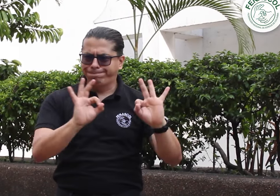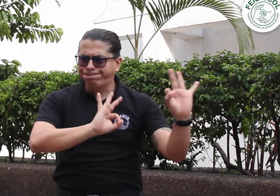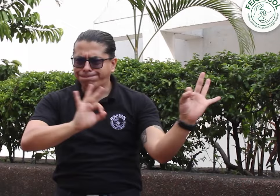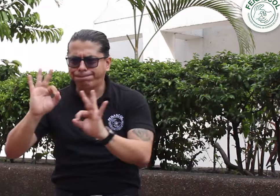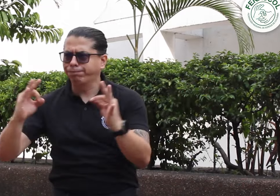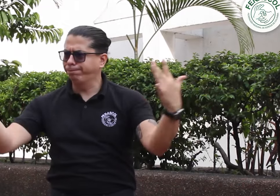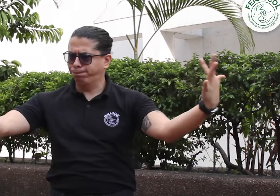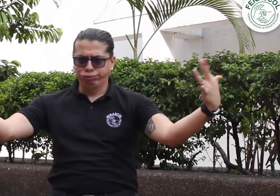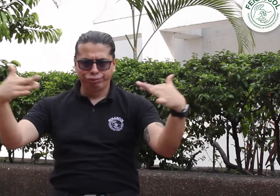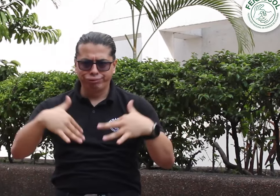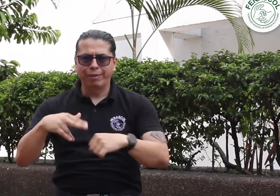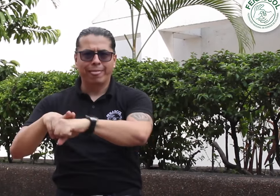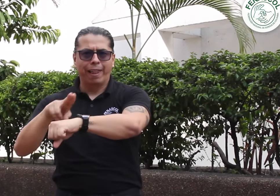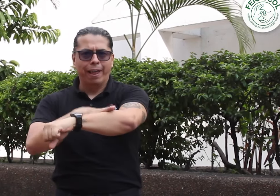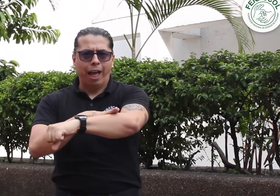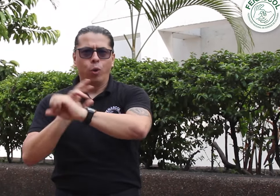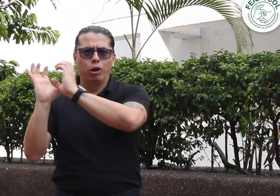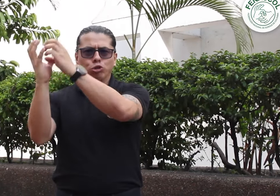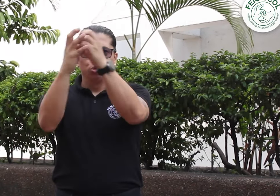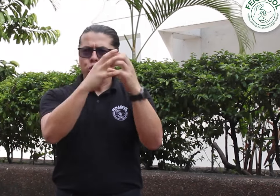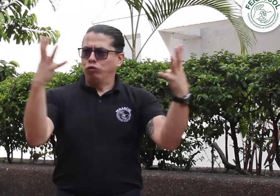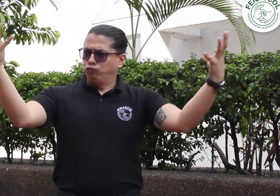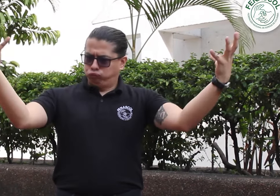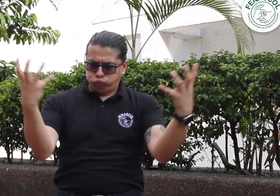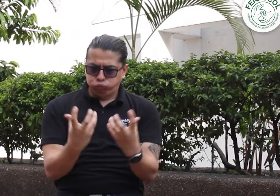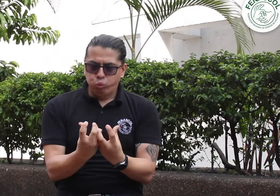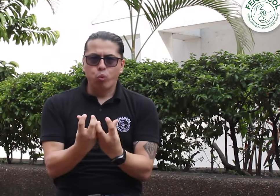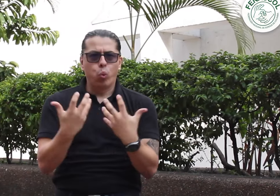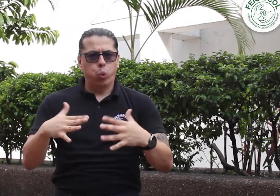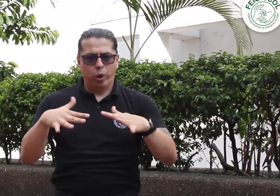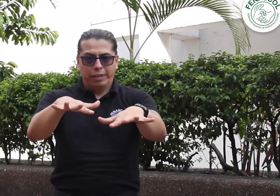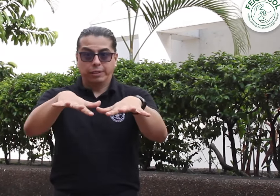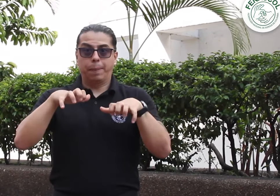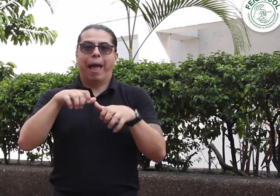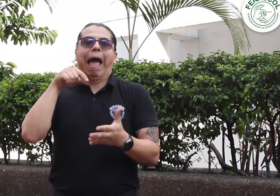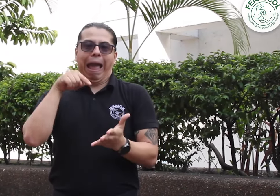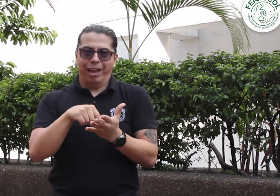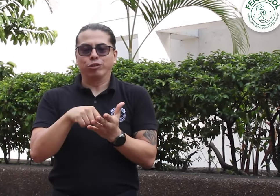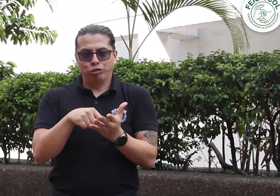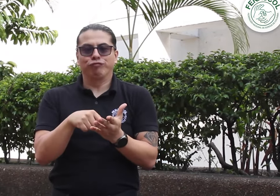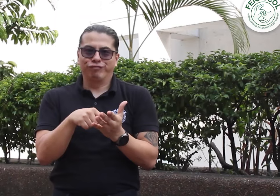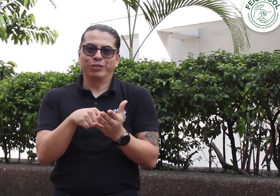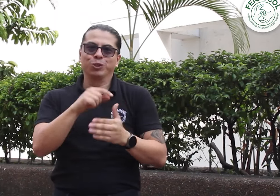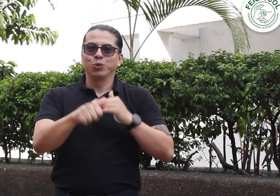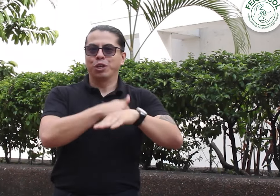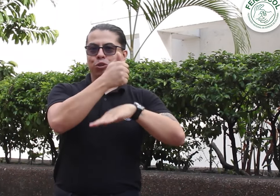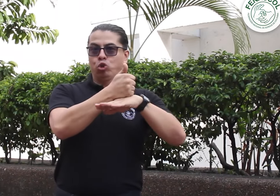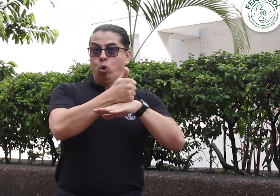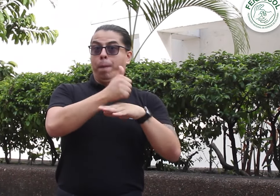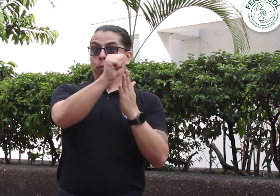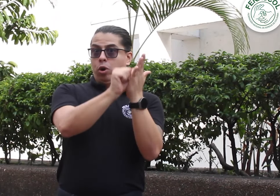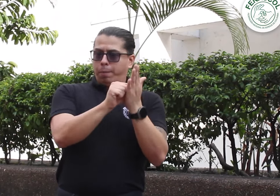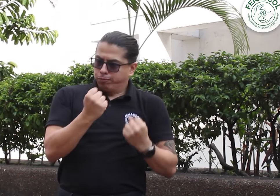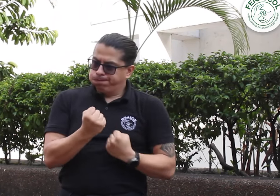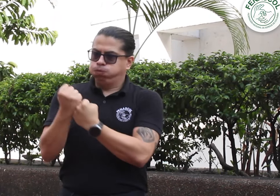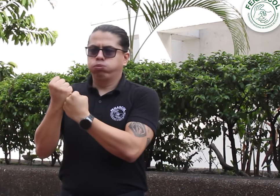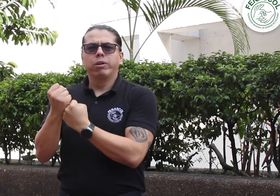asociaciones del país, en donde la Subdirección de Programas apoya a la Dirección General y al Consejo Directivo a organizar dicha